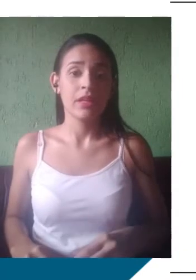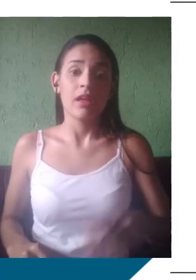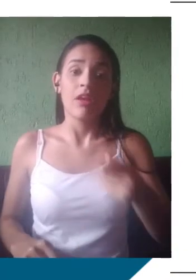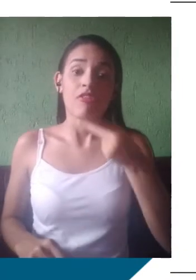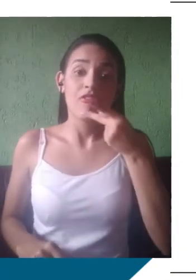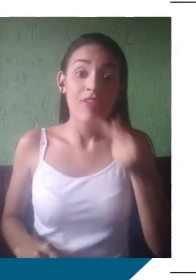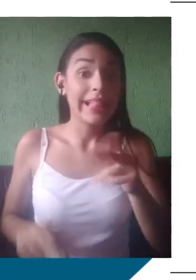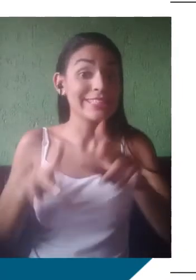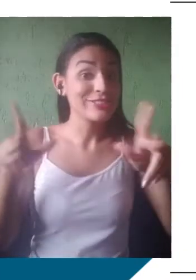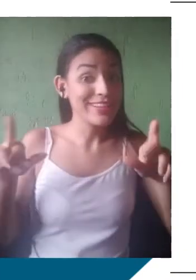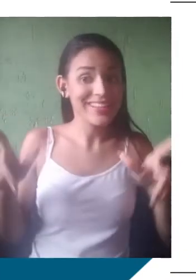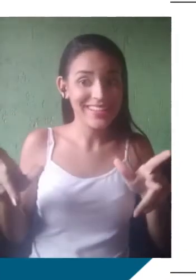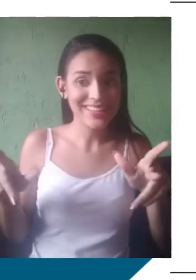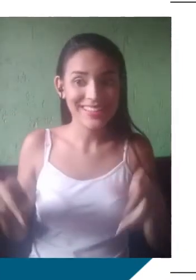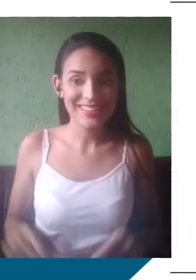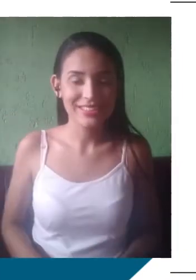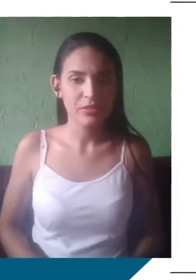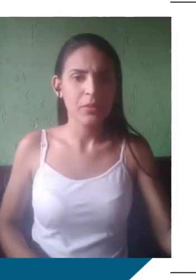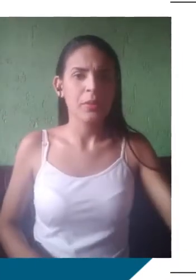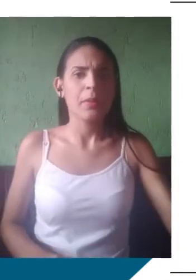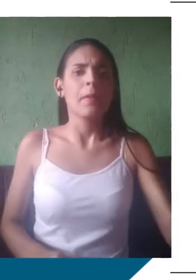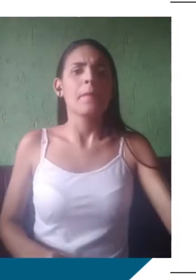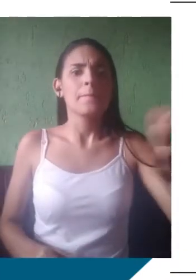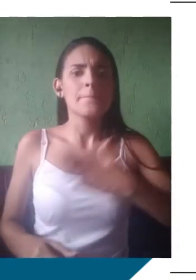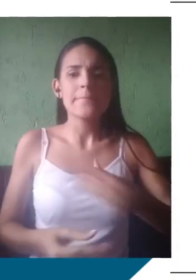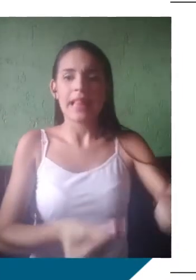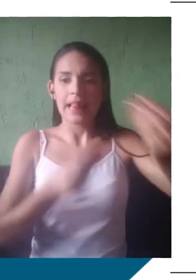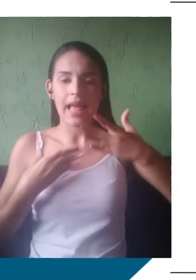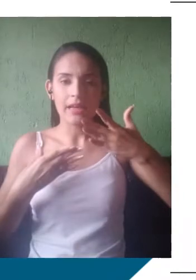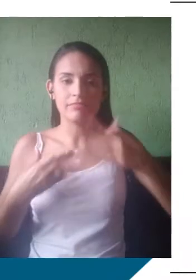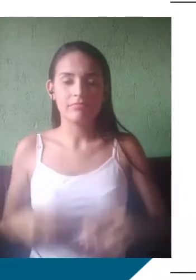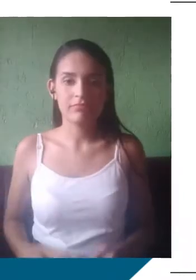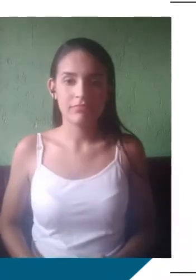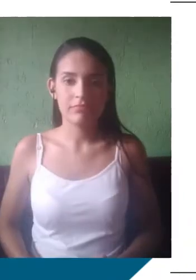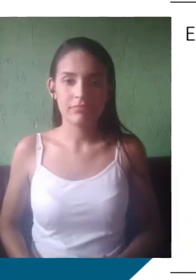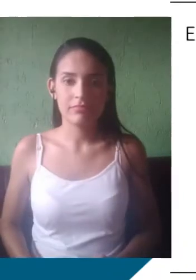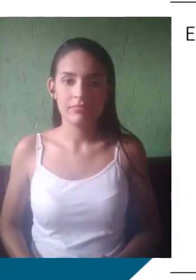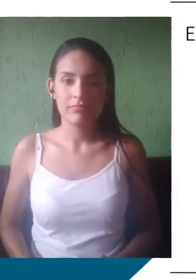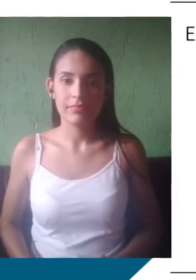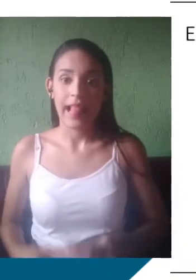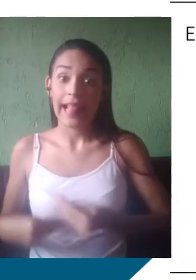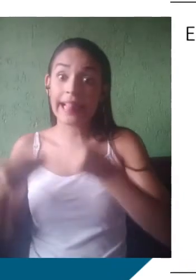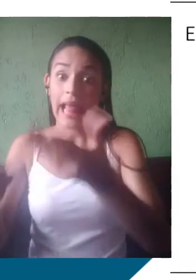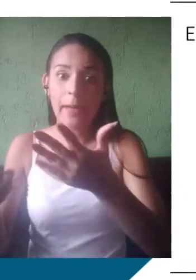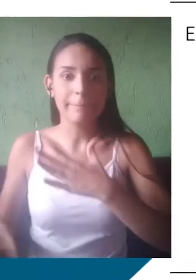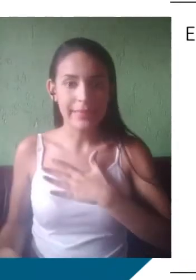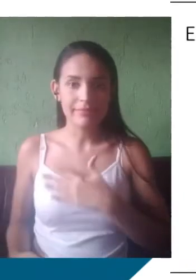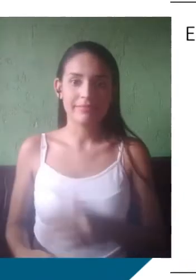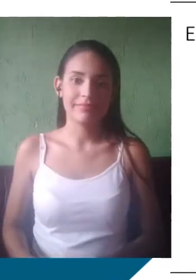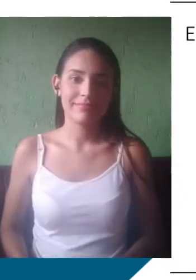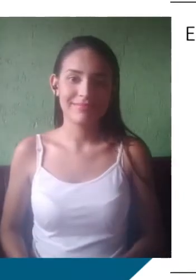na sintaxe, né? Na maneira com que eu organizo a sentença. Vamos aos exemplos.